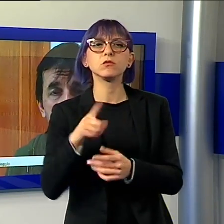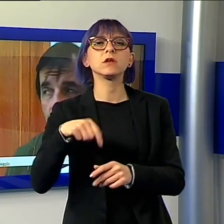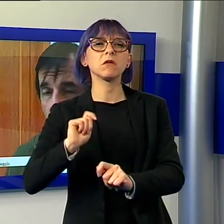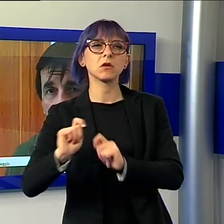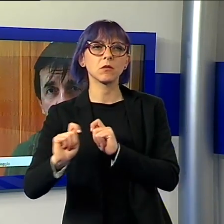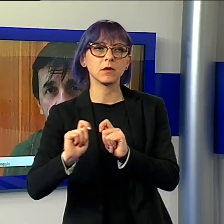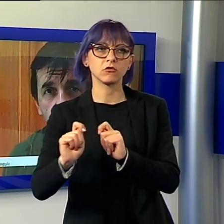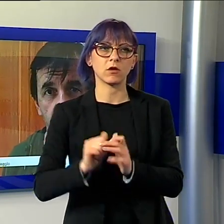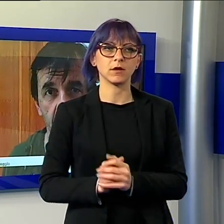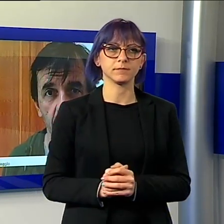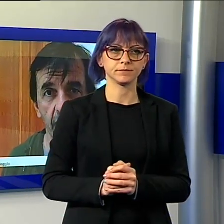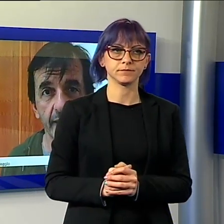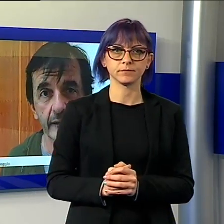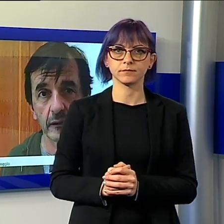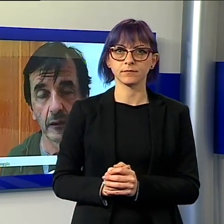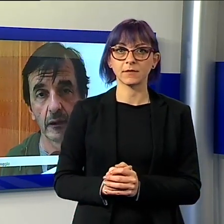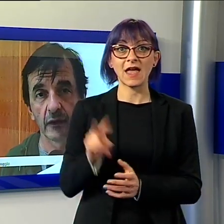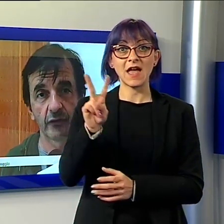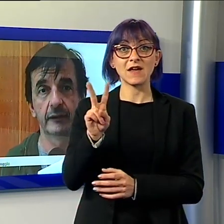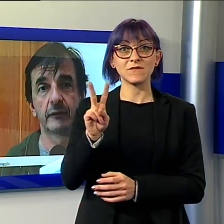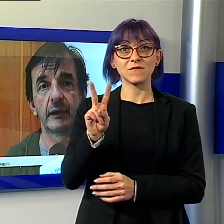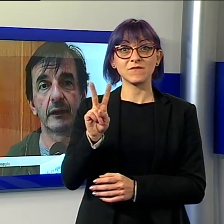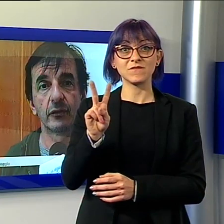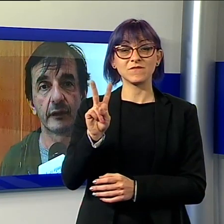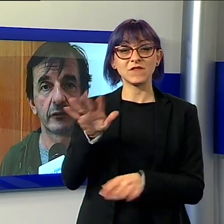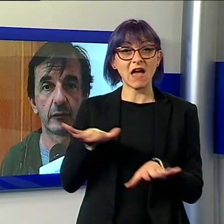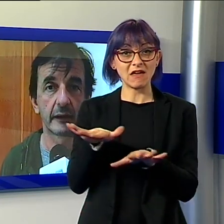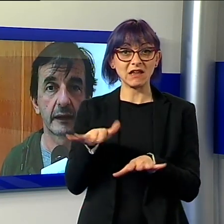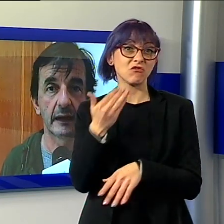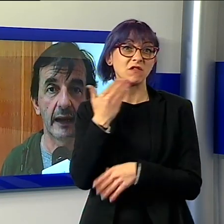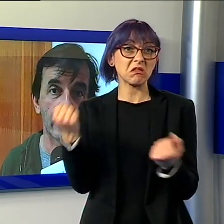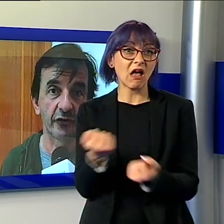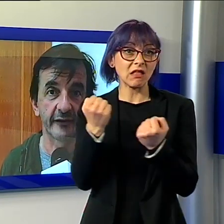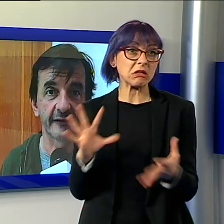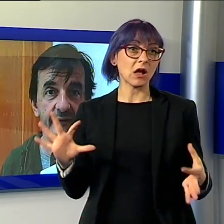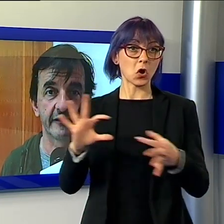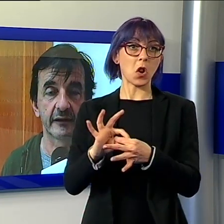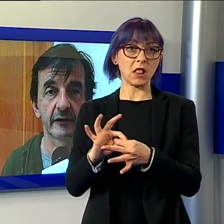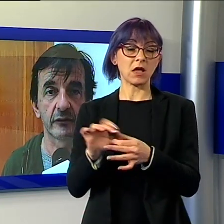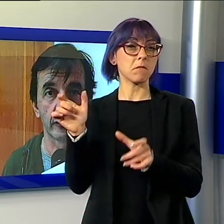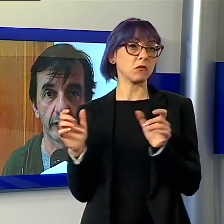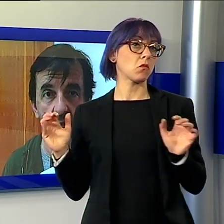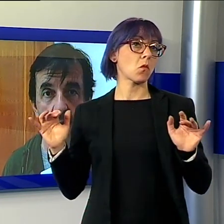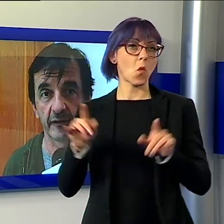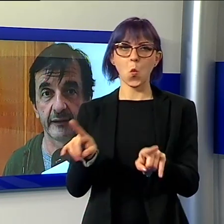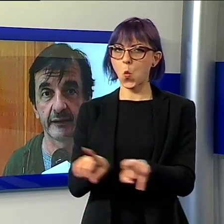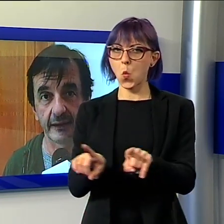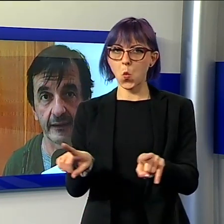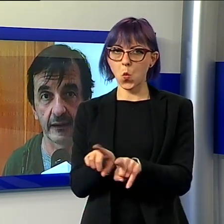Reggio anche se non si fanno eventi, la gente viene lo stesso perché è la città stessa di essere un evento, basta tenerla